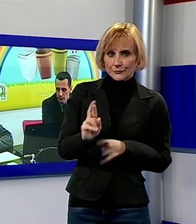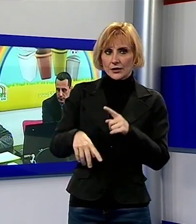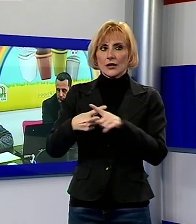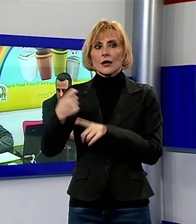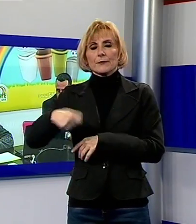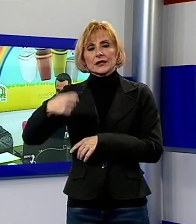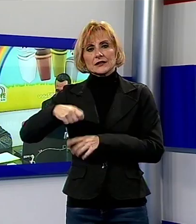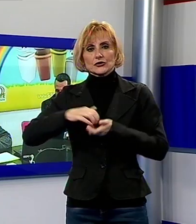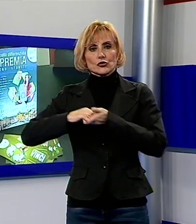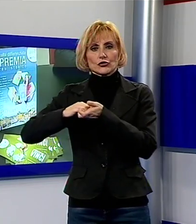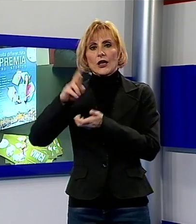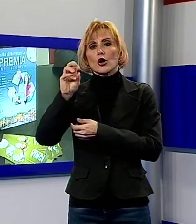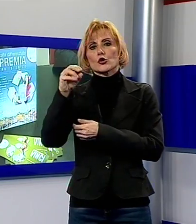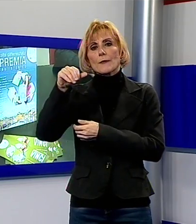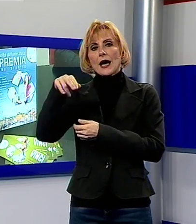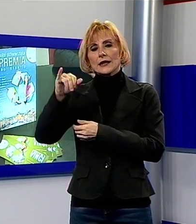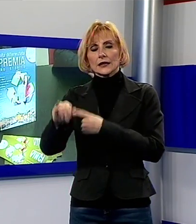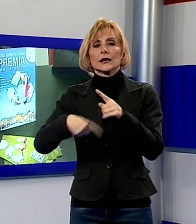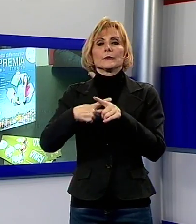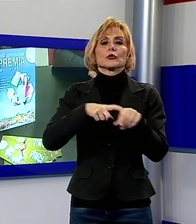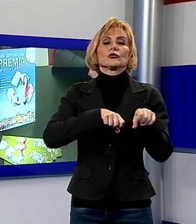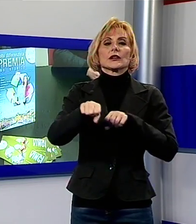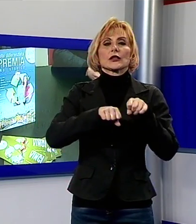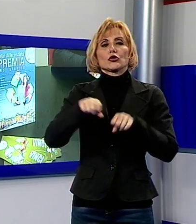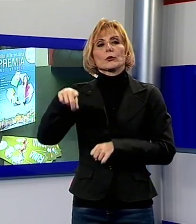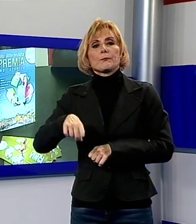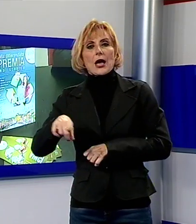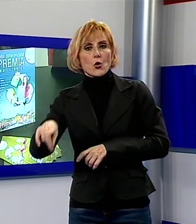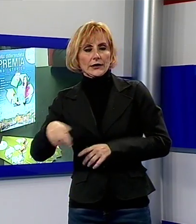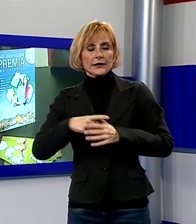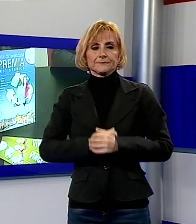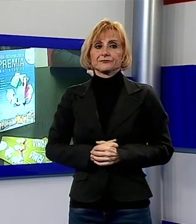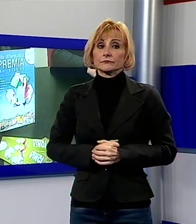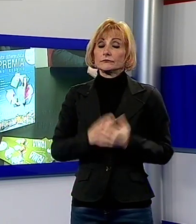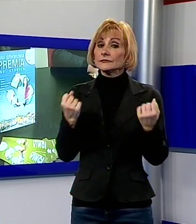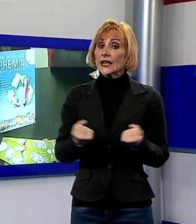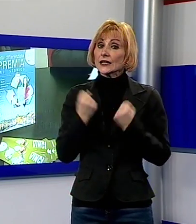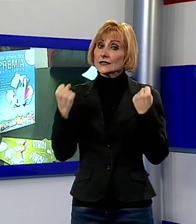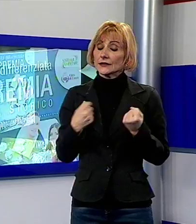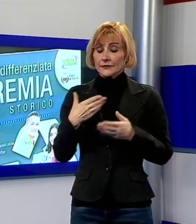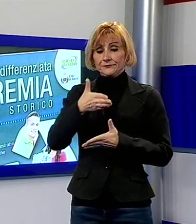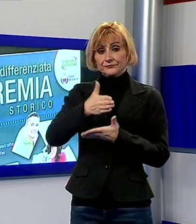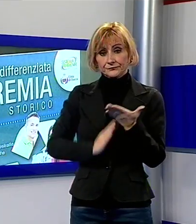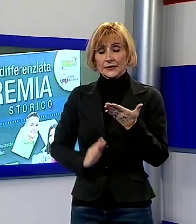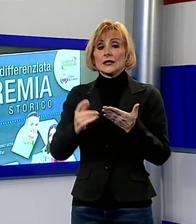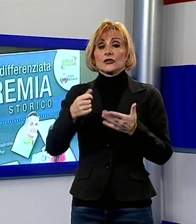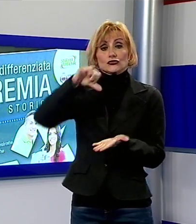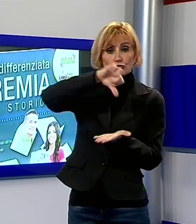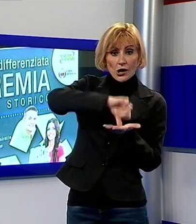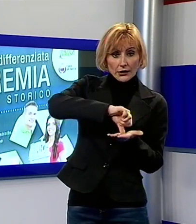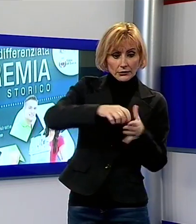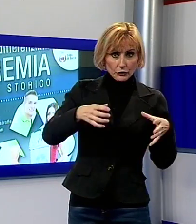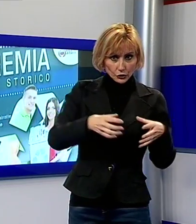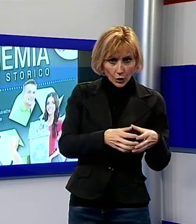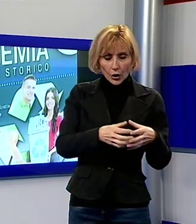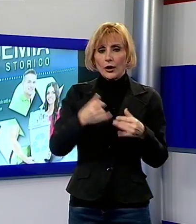della società Matteo Romani e il direttore Roberto Paolini. L'iniziativa è divisa tra periferia e centro storico, tra